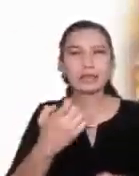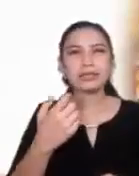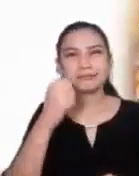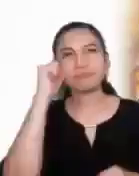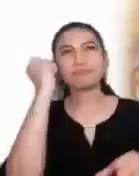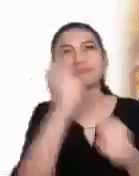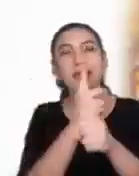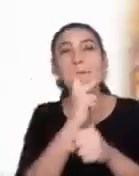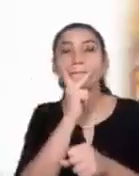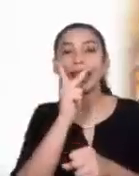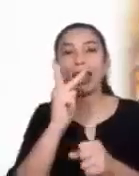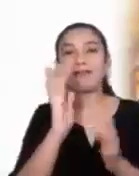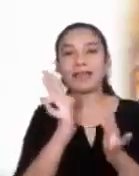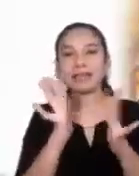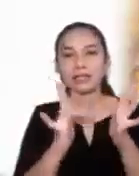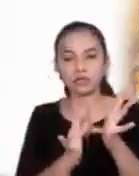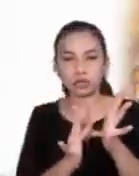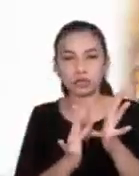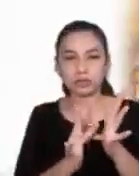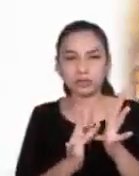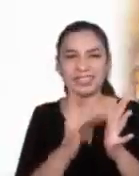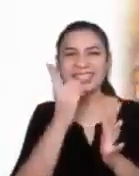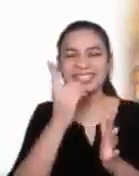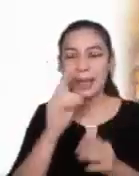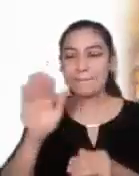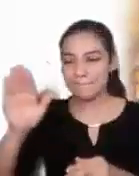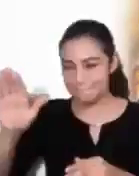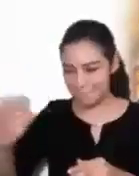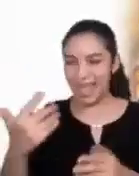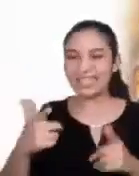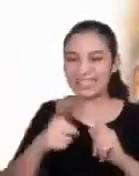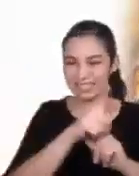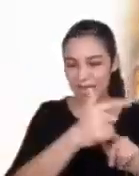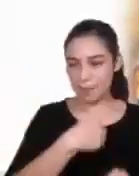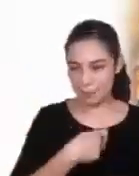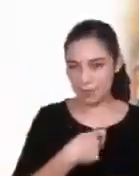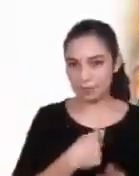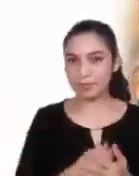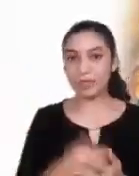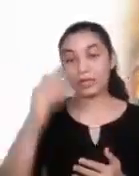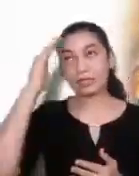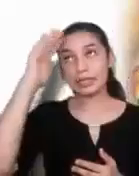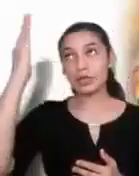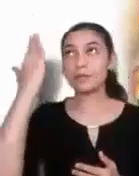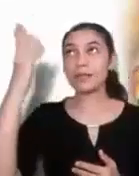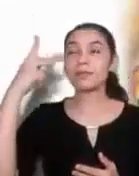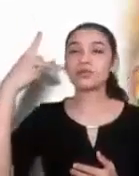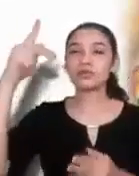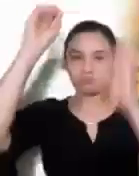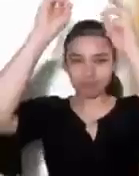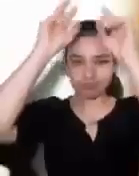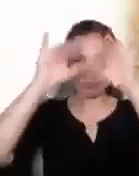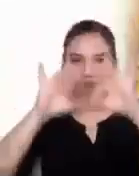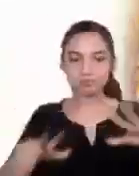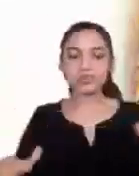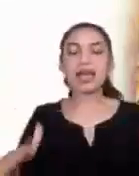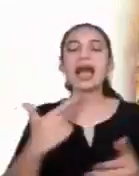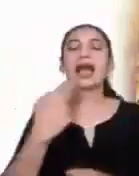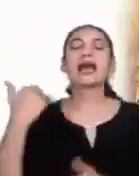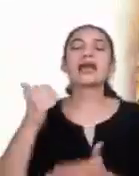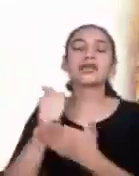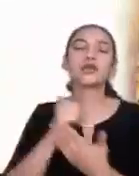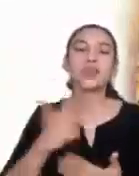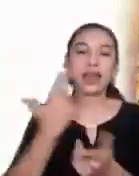Jesús. Ven y sígueme. Te pedimos, Señor, que tu gracia nos purifique y nos libere, nos